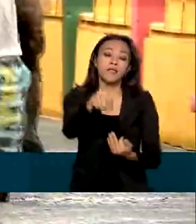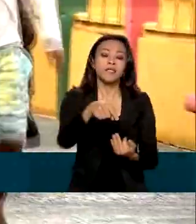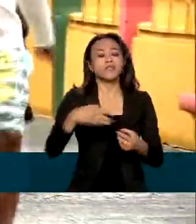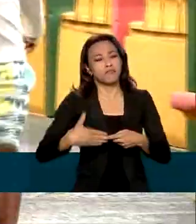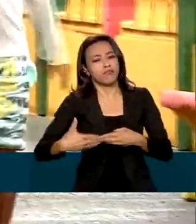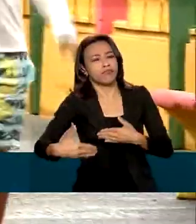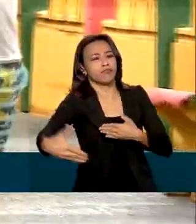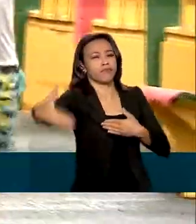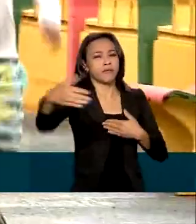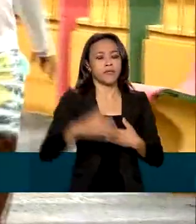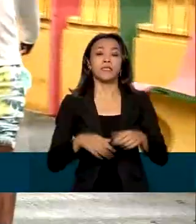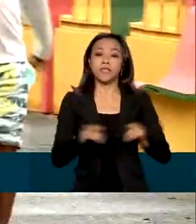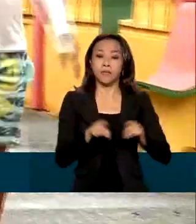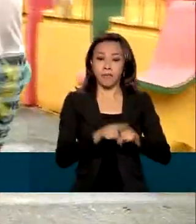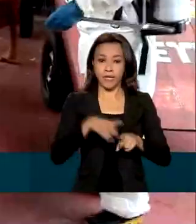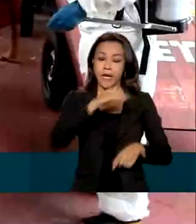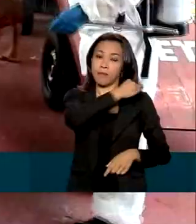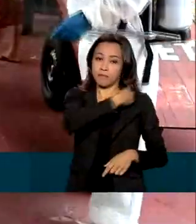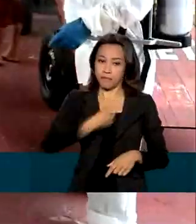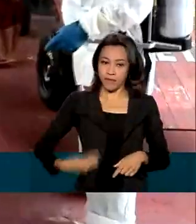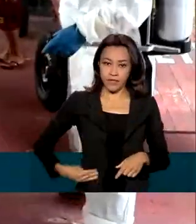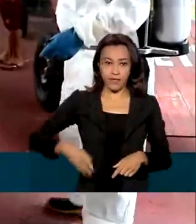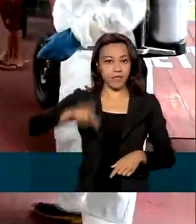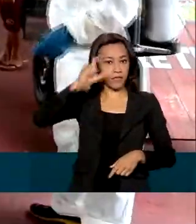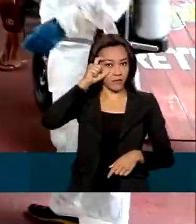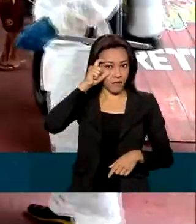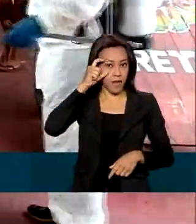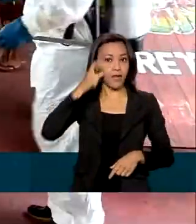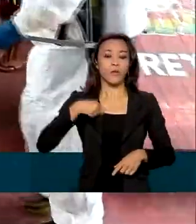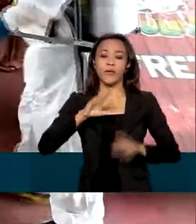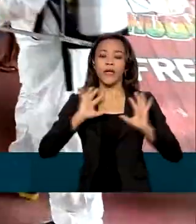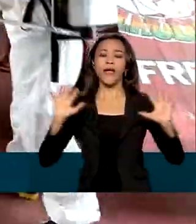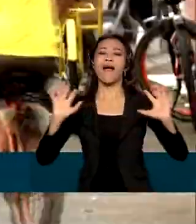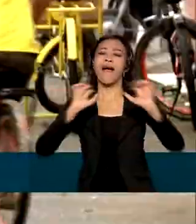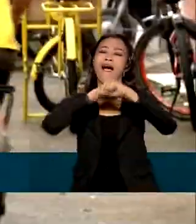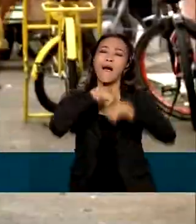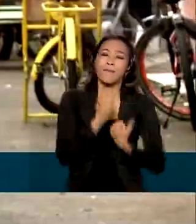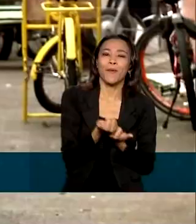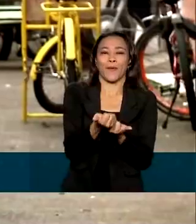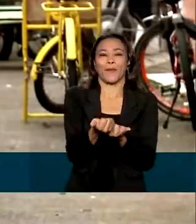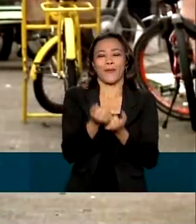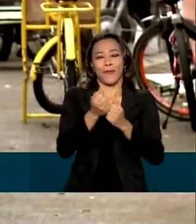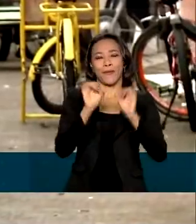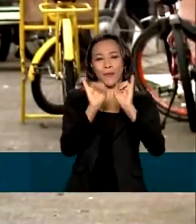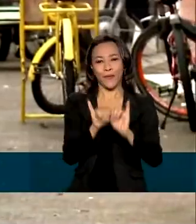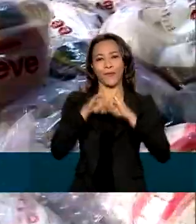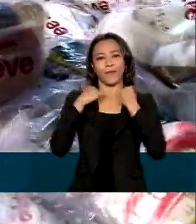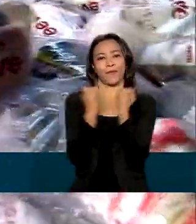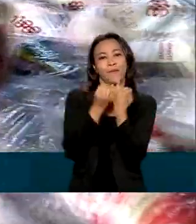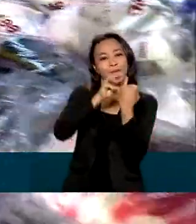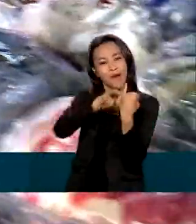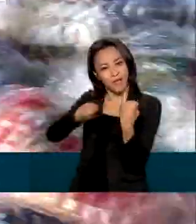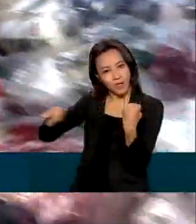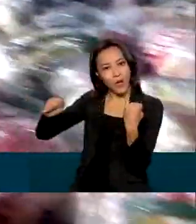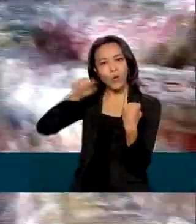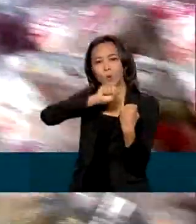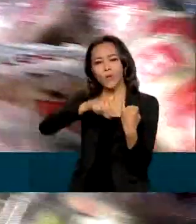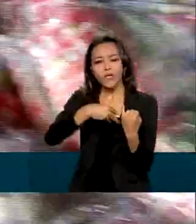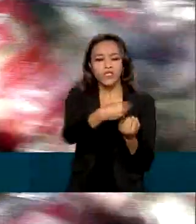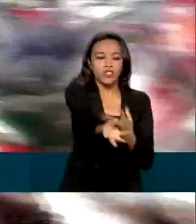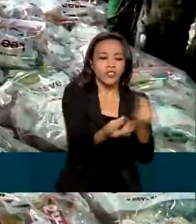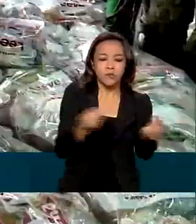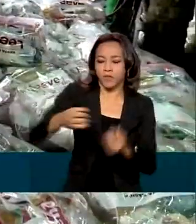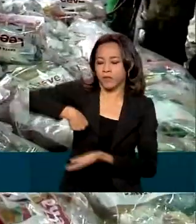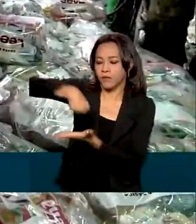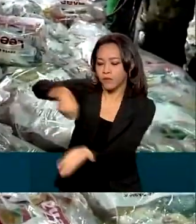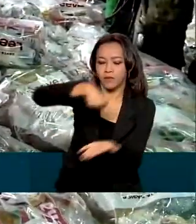região, a ministra Damaris Alves destacou o programa Abrace o Marajó, que, entre outras medidas, distribui cestas